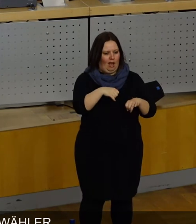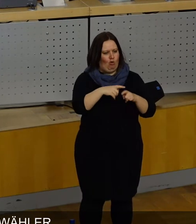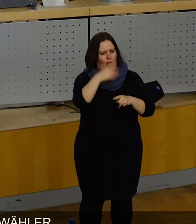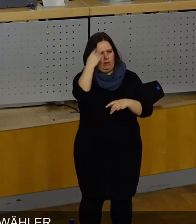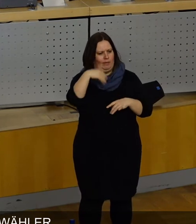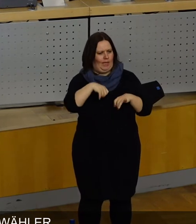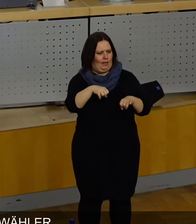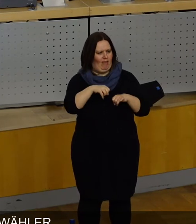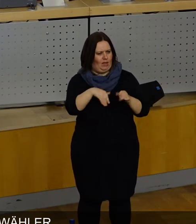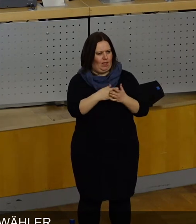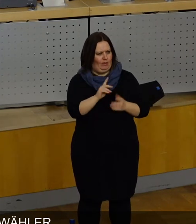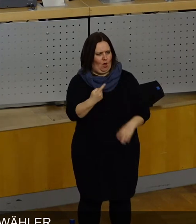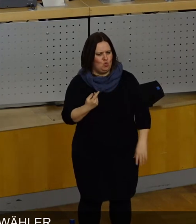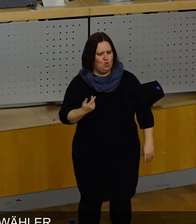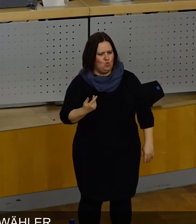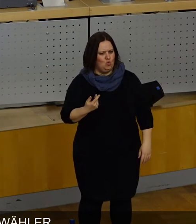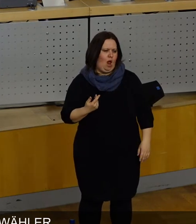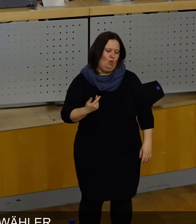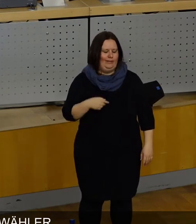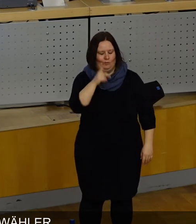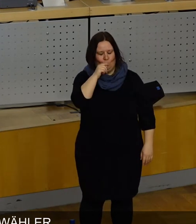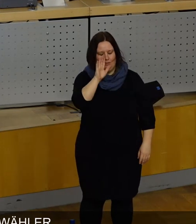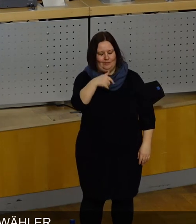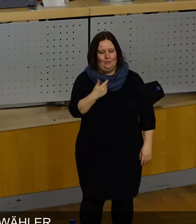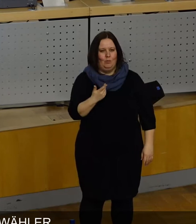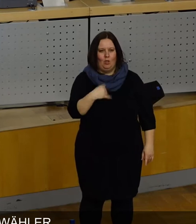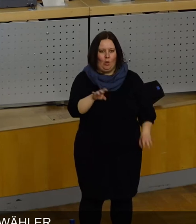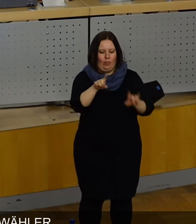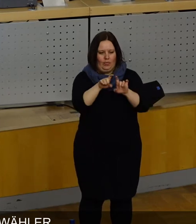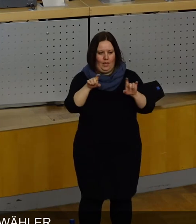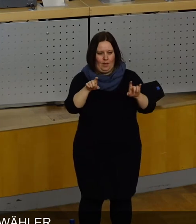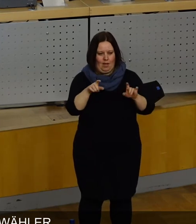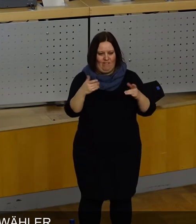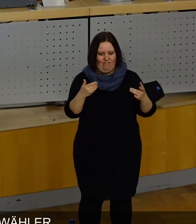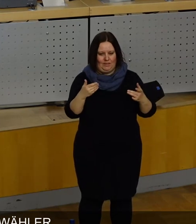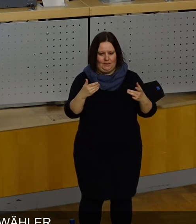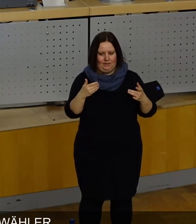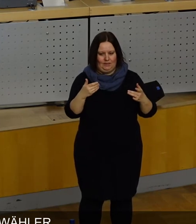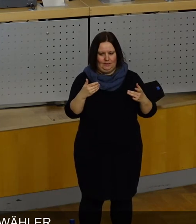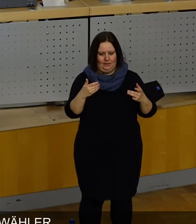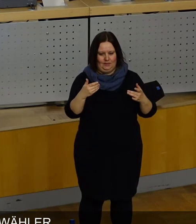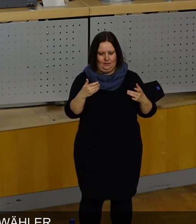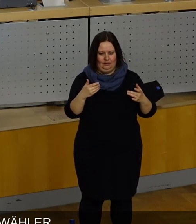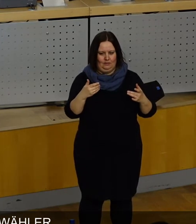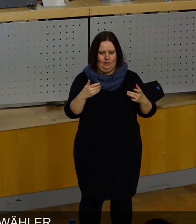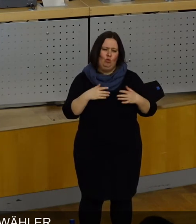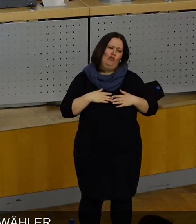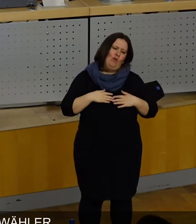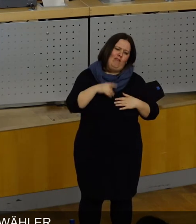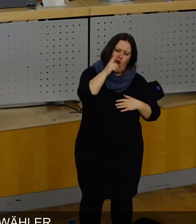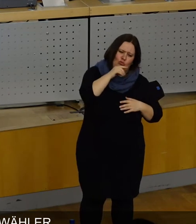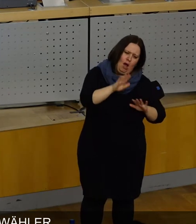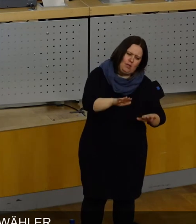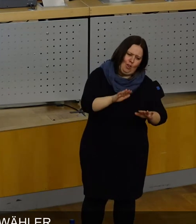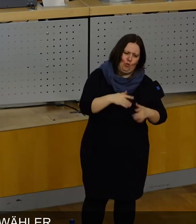mit kennen Kinderwagen, aber Scherz beiseite, das Thema, das wir hier haben, ist für mich was ein Scherz, sehr geehrte